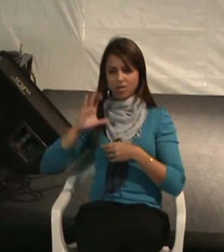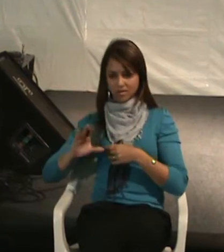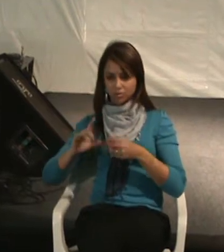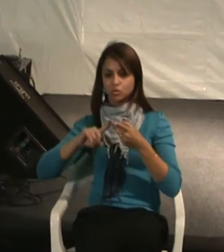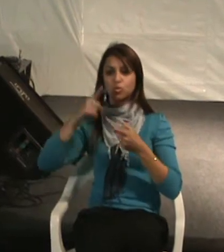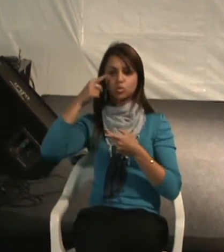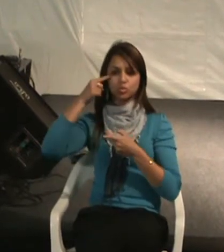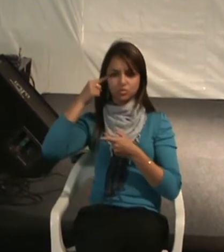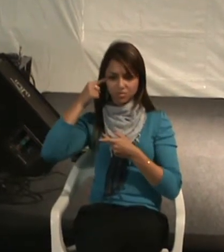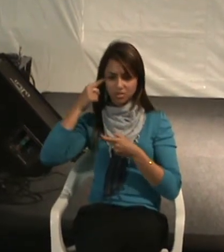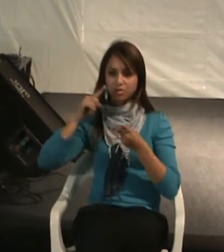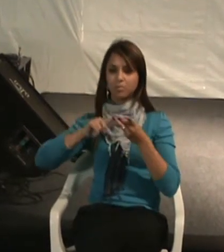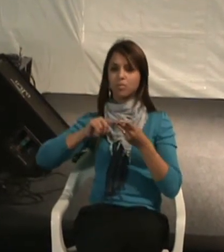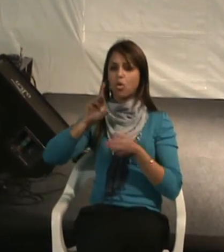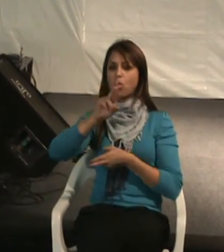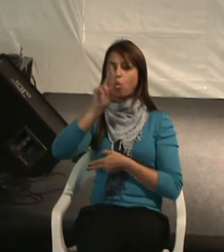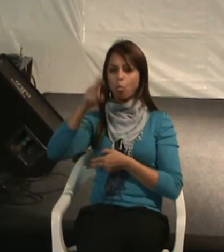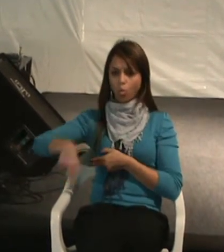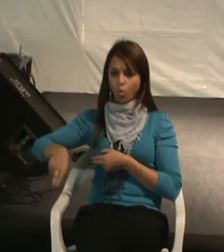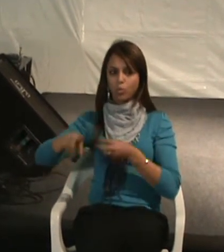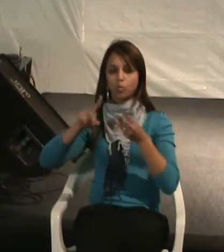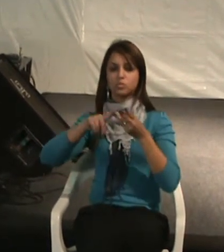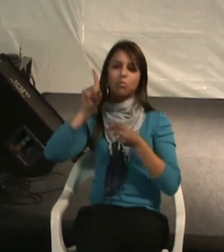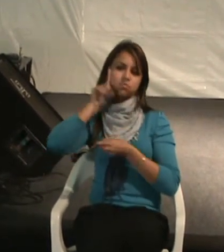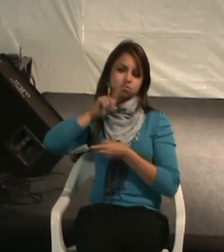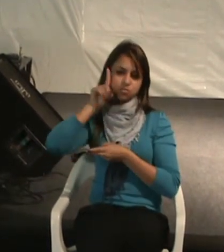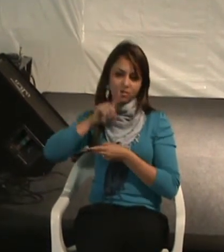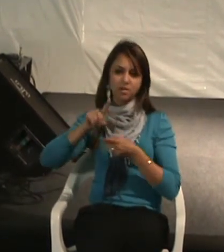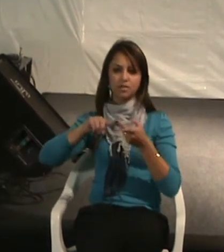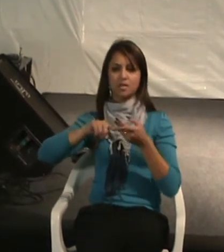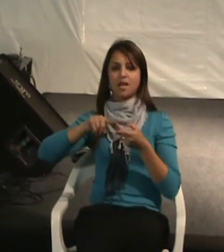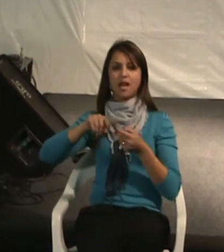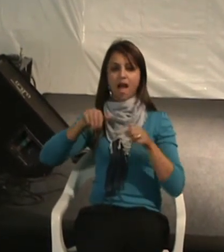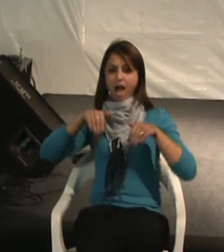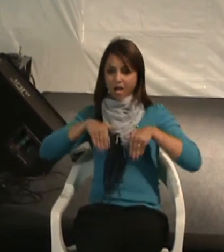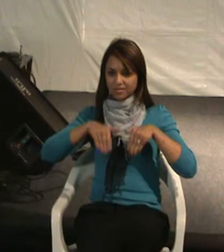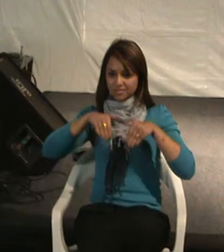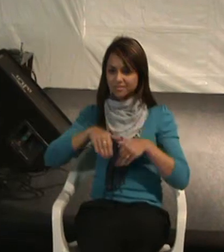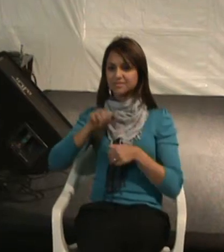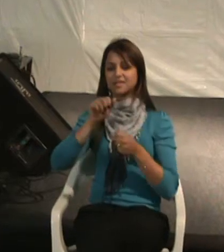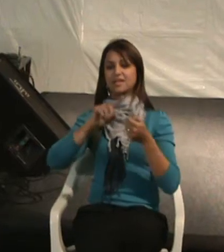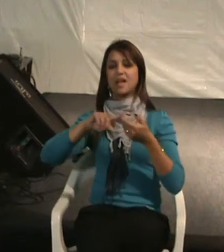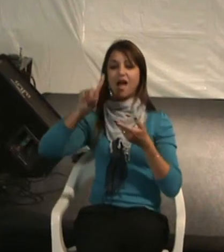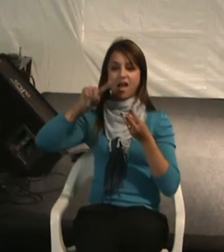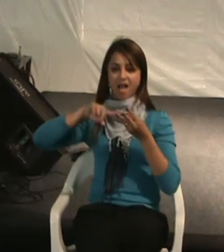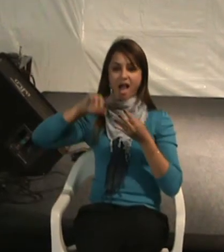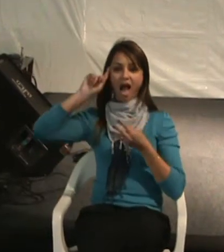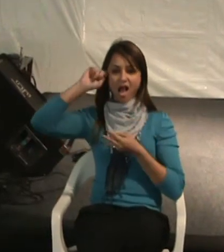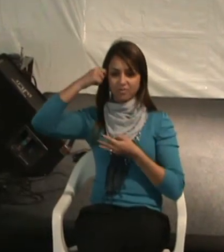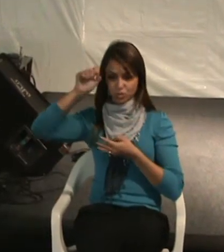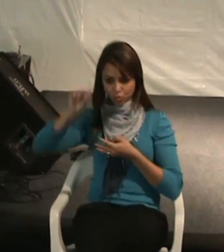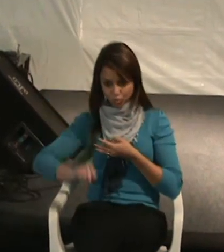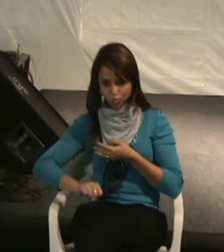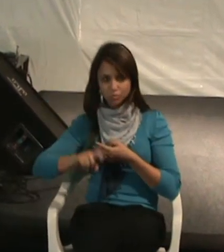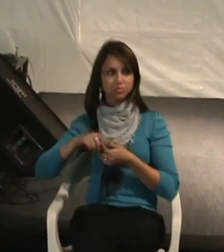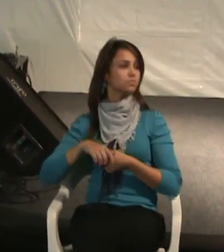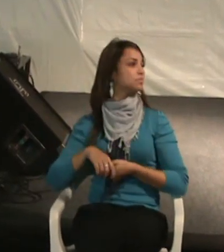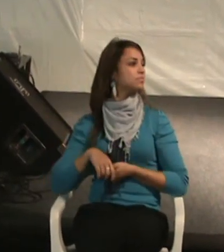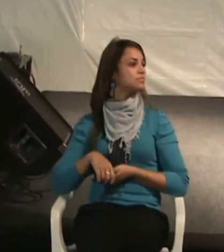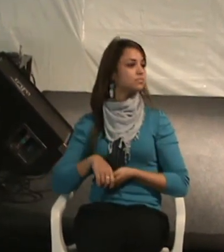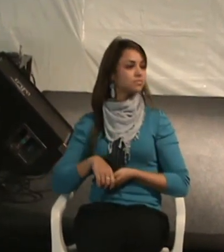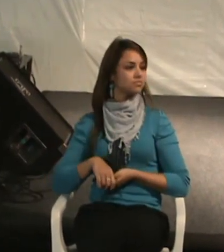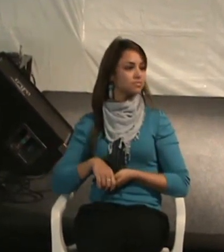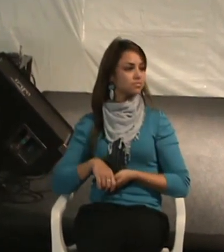Japão, Rússia, Hungria, Estados Unidos, Austalha, África do Sul, Nova Zelândia, Holanda e Grécia.